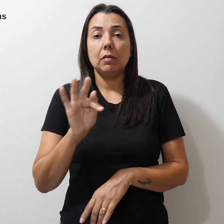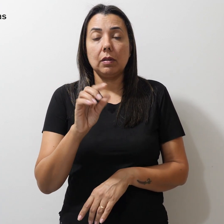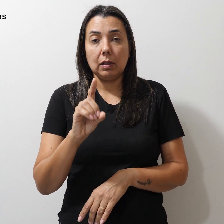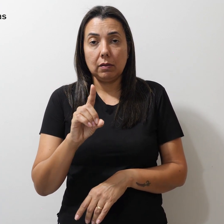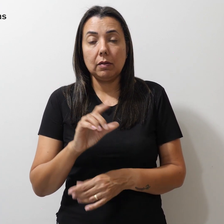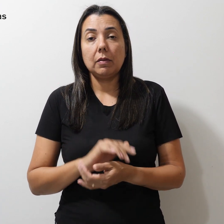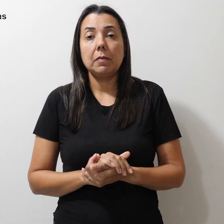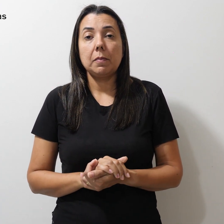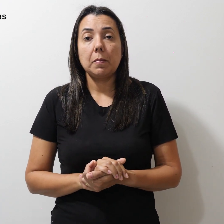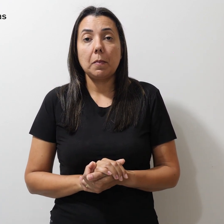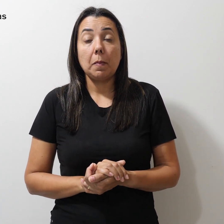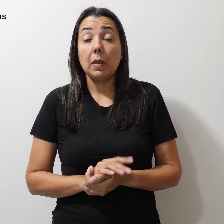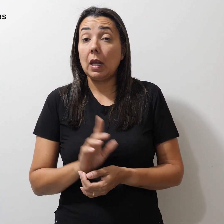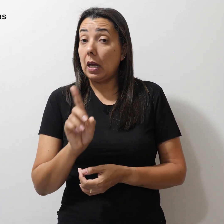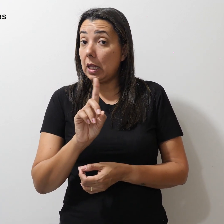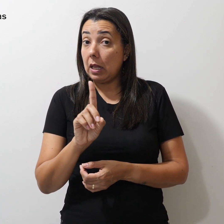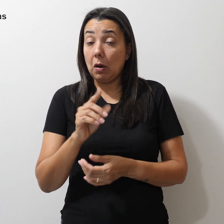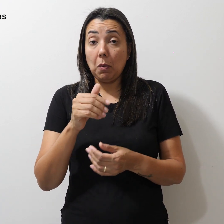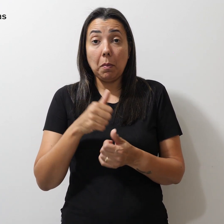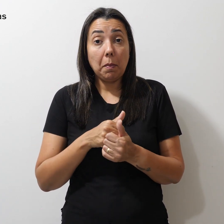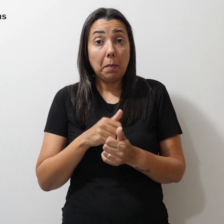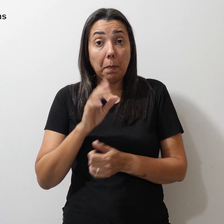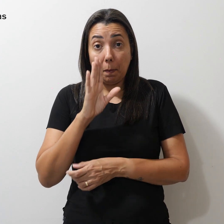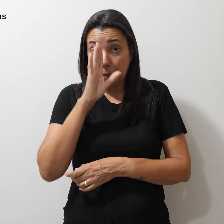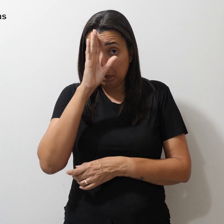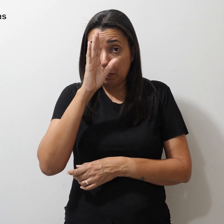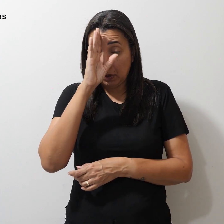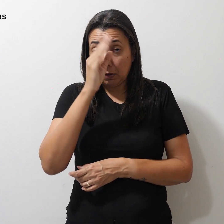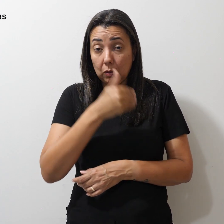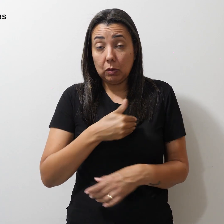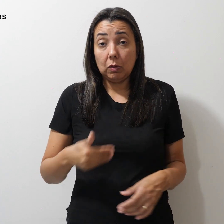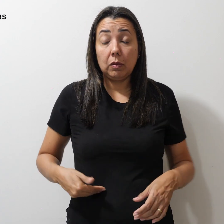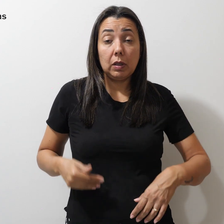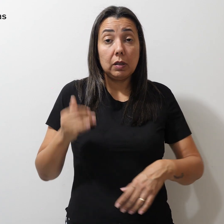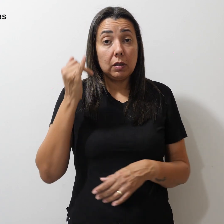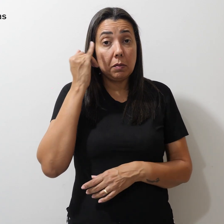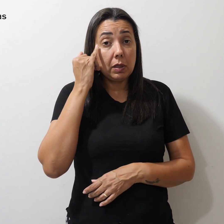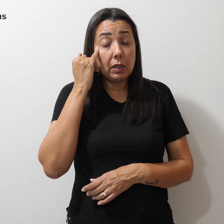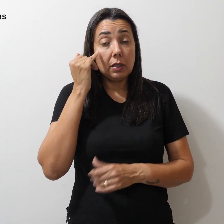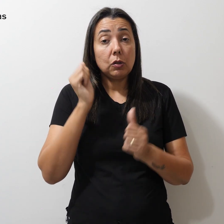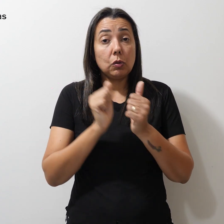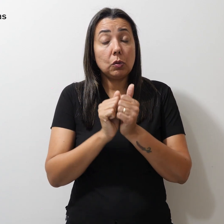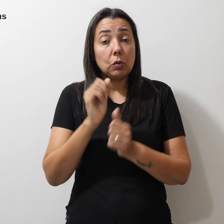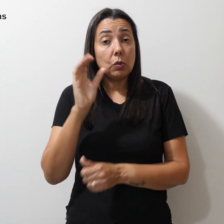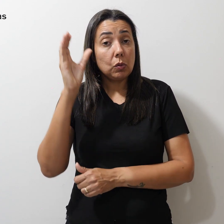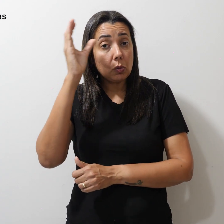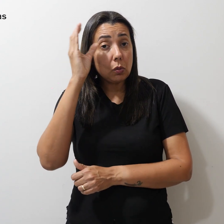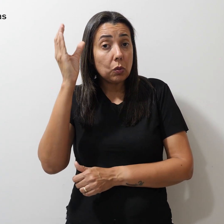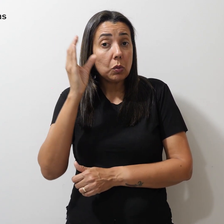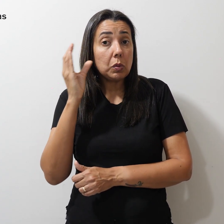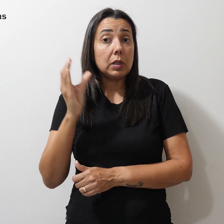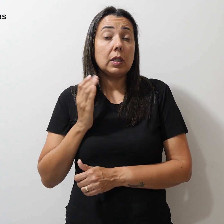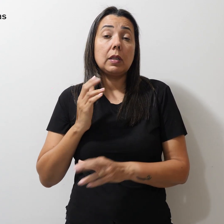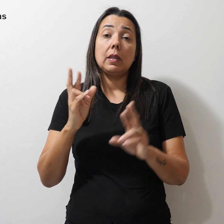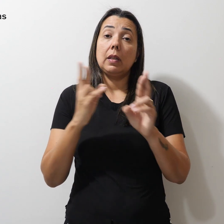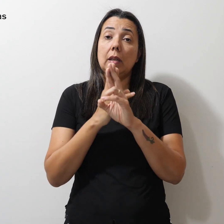A não prioridade do governo de Ibanez Rocha e Celina Leão em relação à ar e